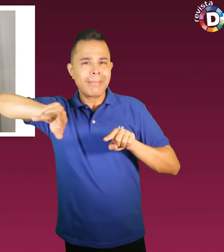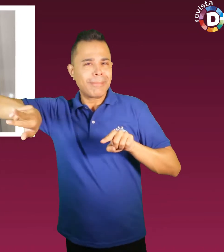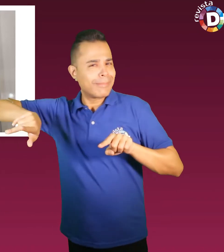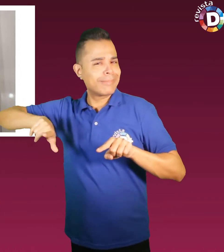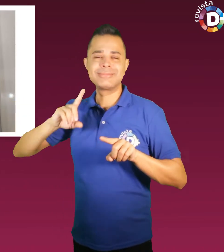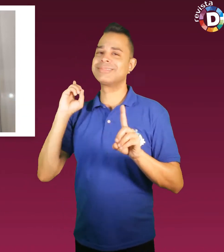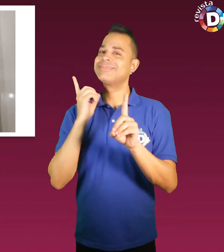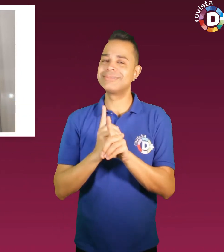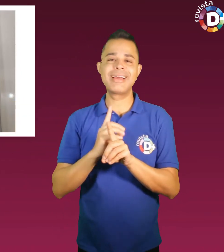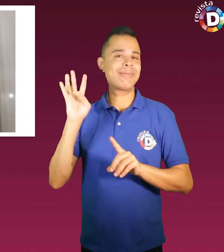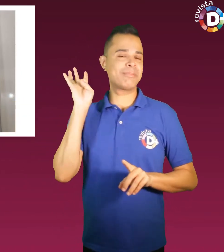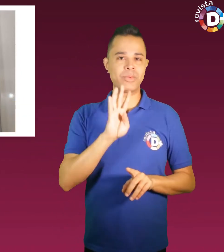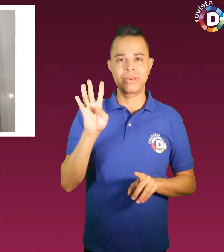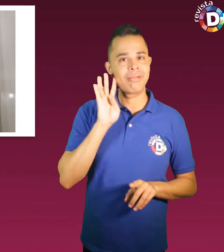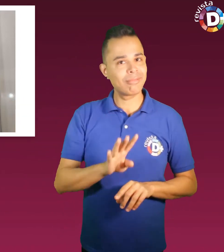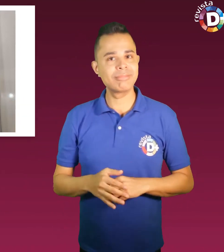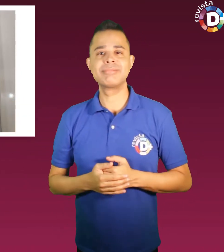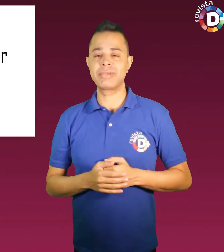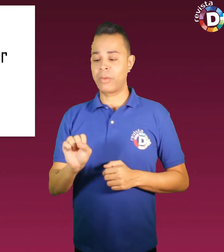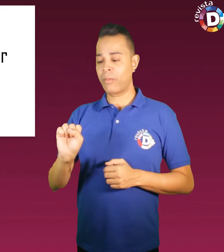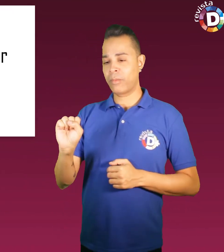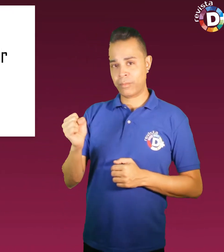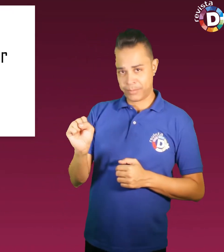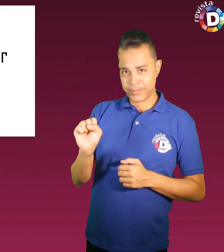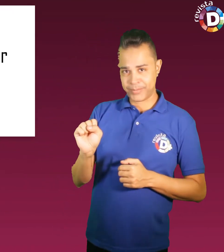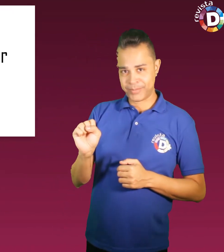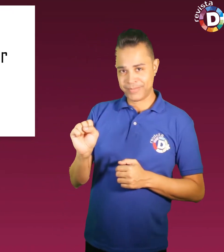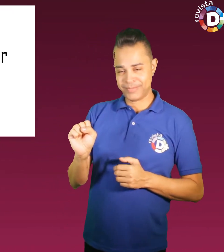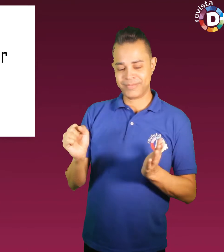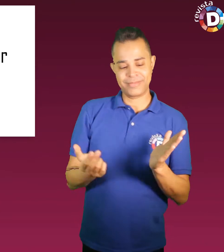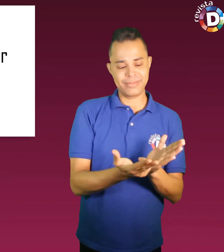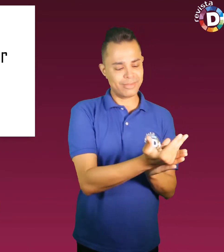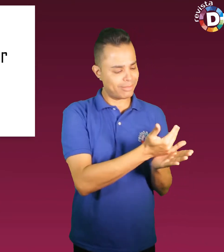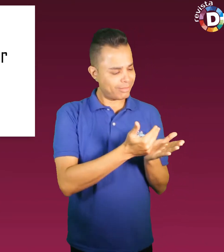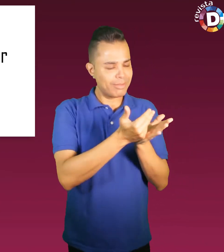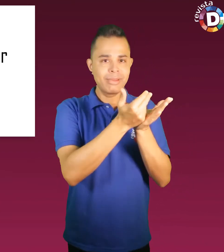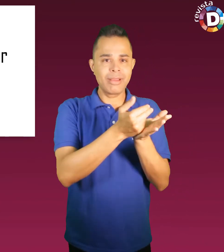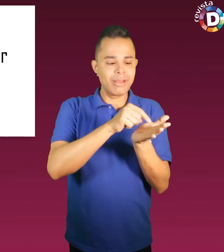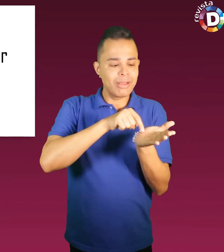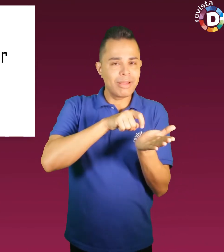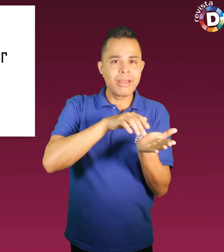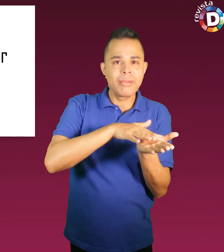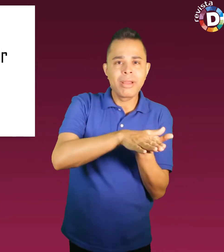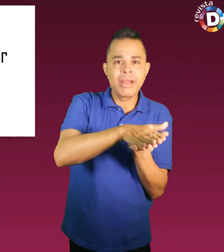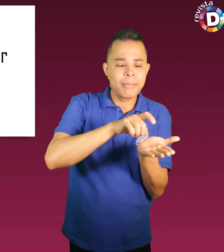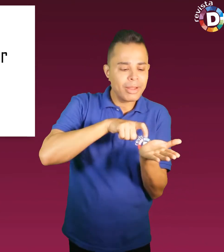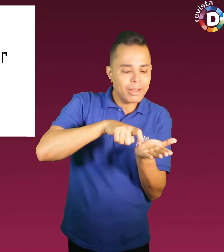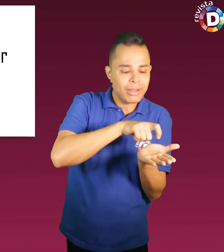sensacional do que a outra. Oitavo, desenhar e imprimir em alto relevo.